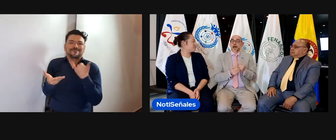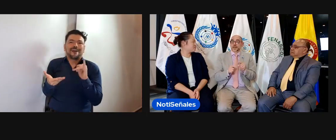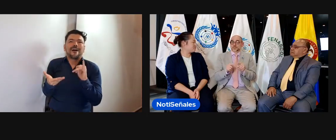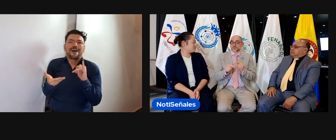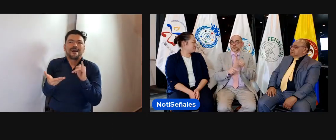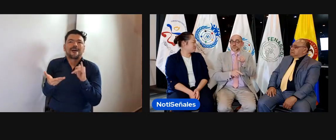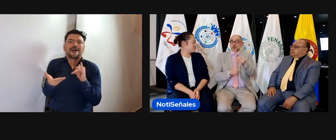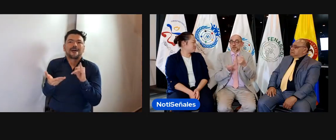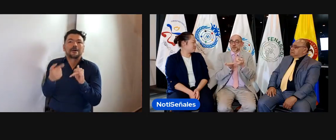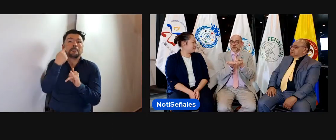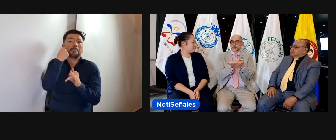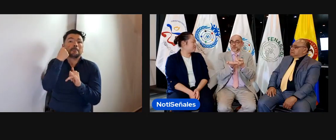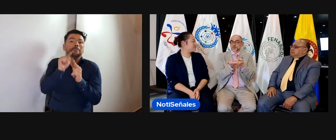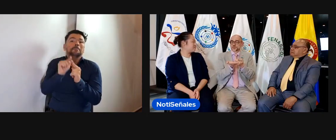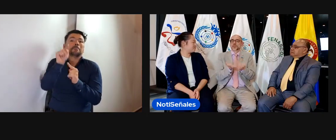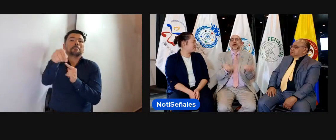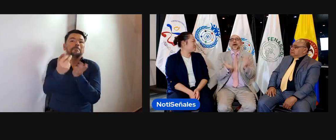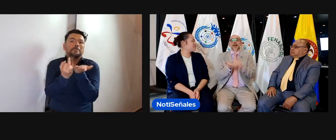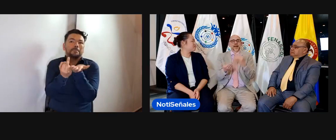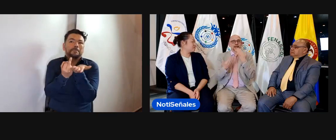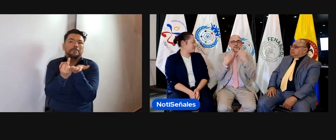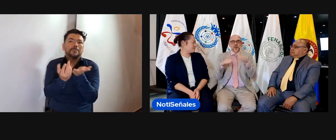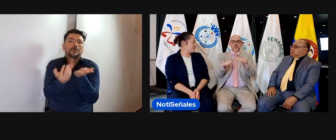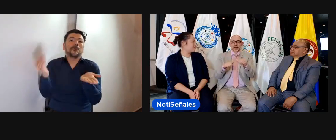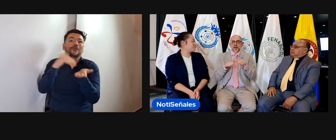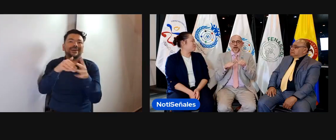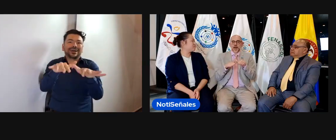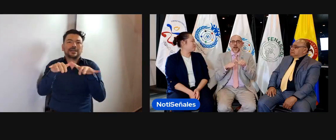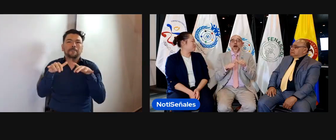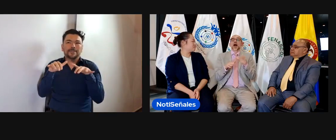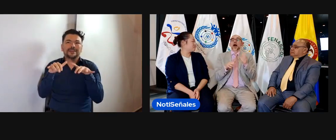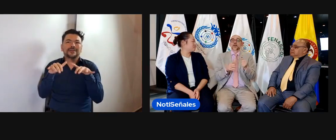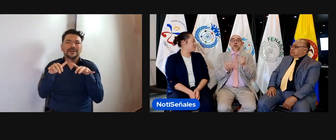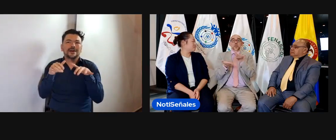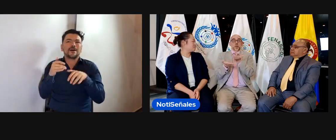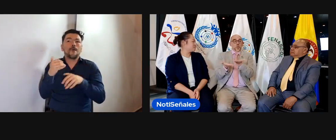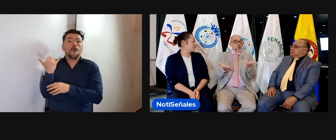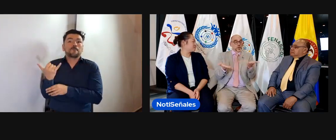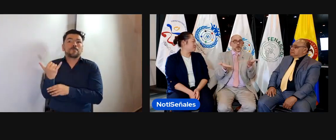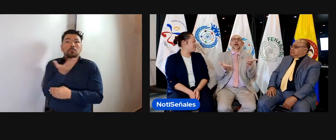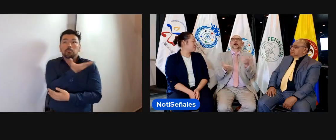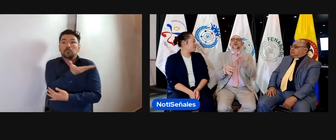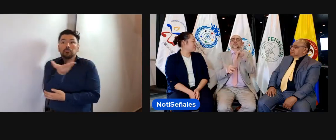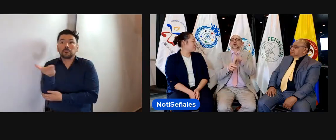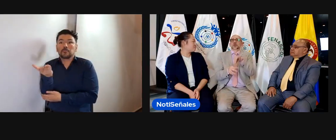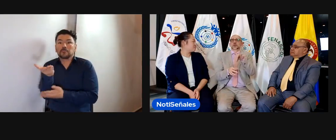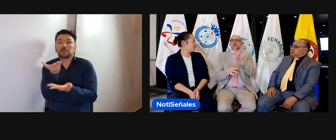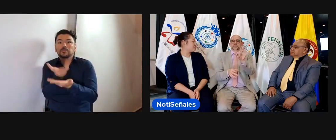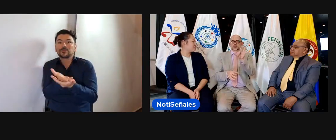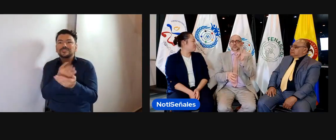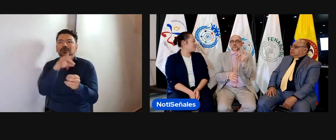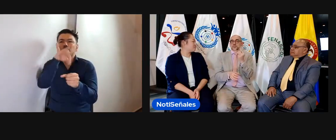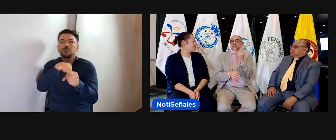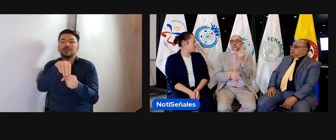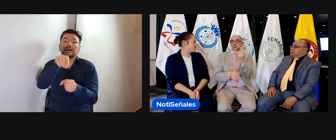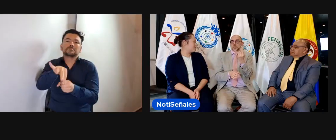revisar. De hecho, hay propuestas. Entonces, nuevamente, en GEJU, vamos a aprovechar la oportunidad y vamos a recibir esas